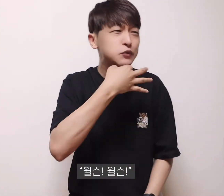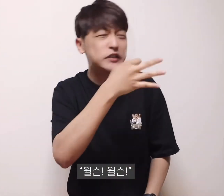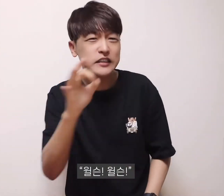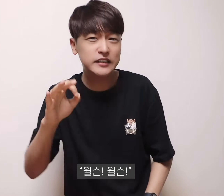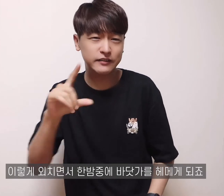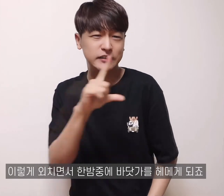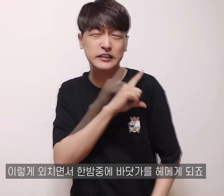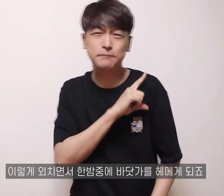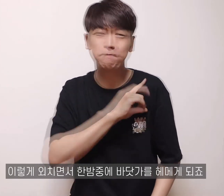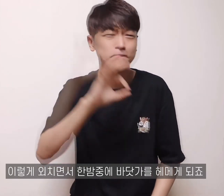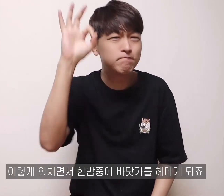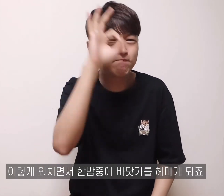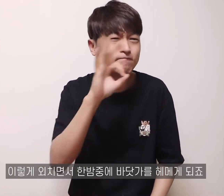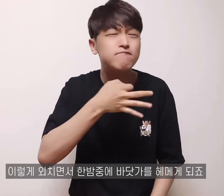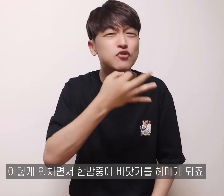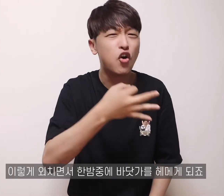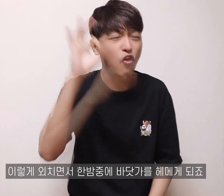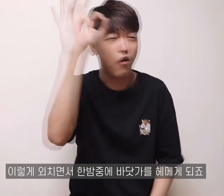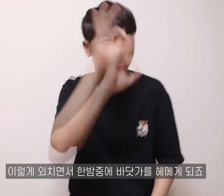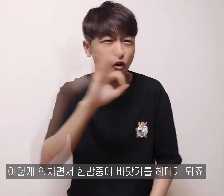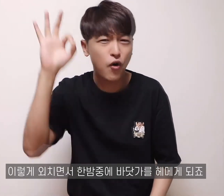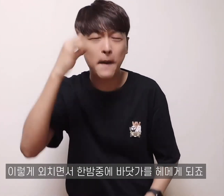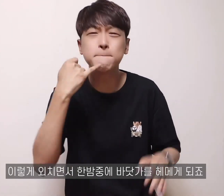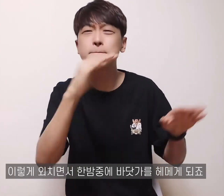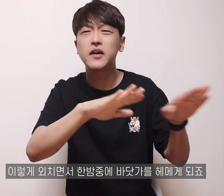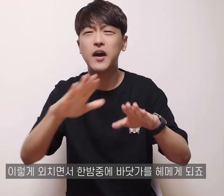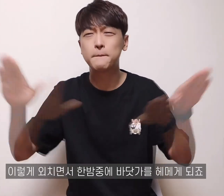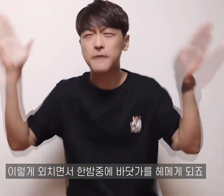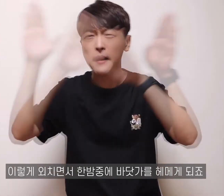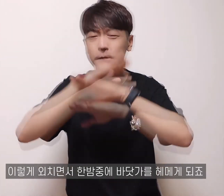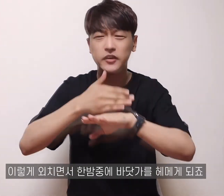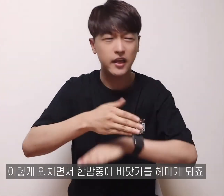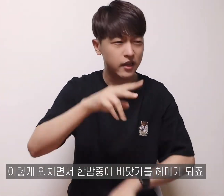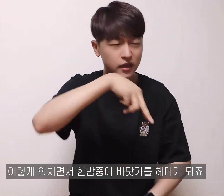이렇게 외치면서 한밤중에 바닷가를 헤매게 되죠